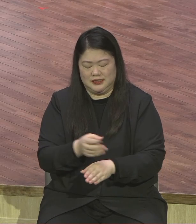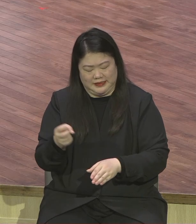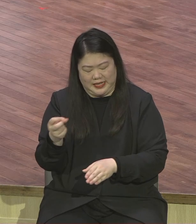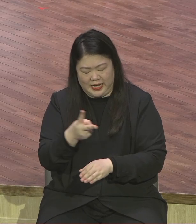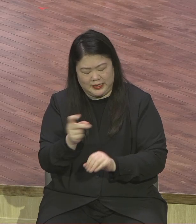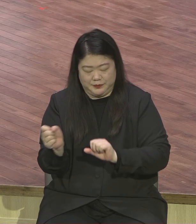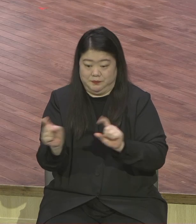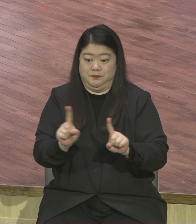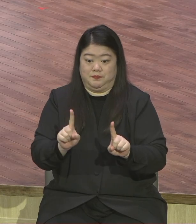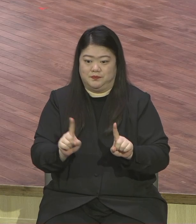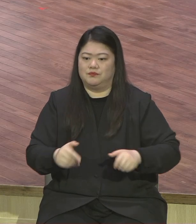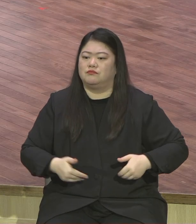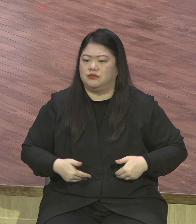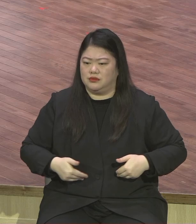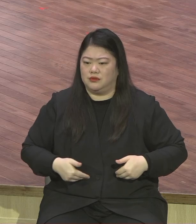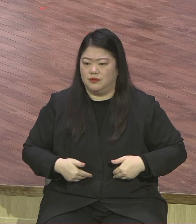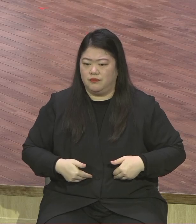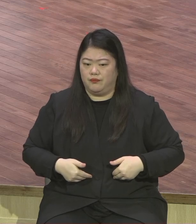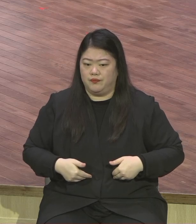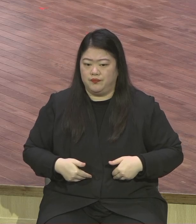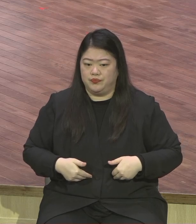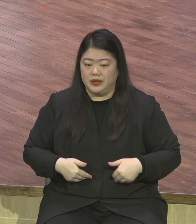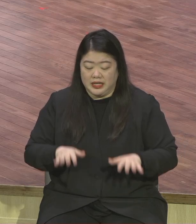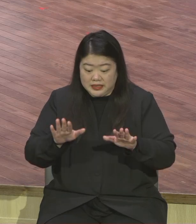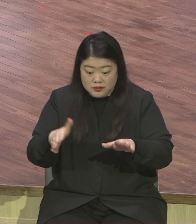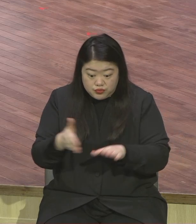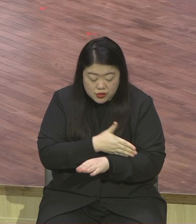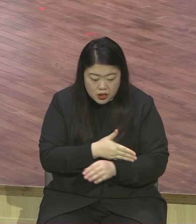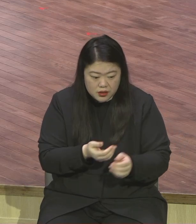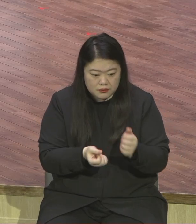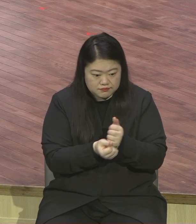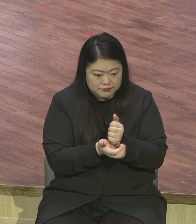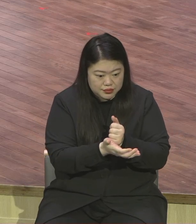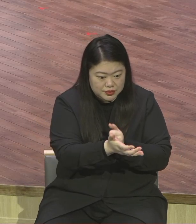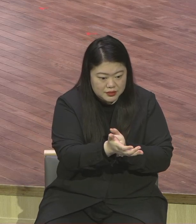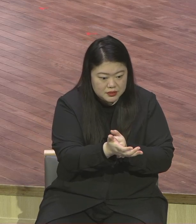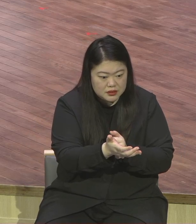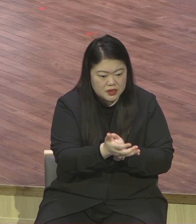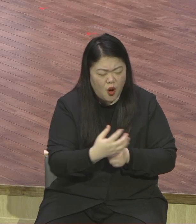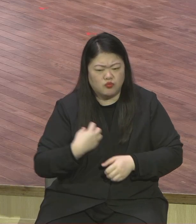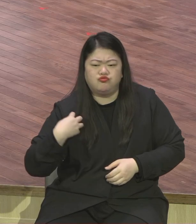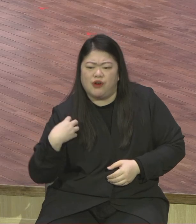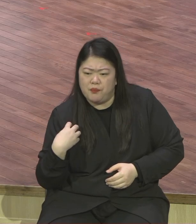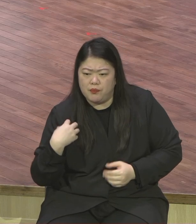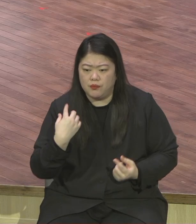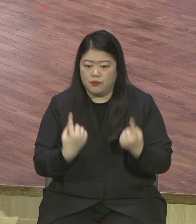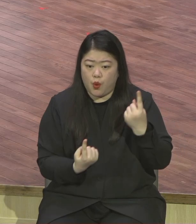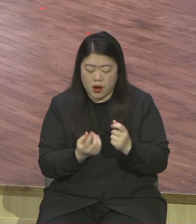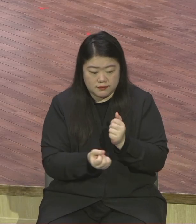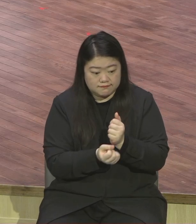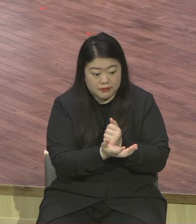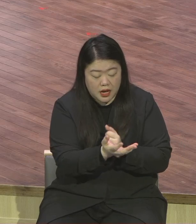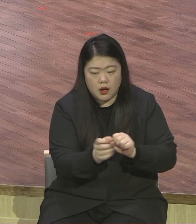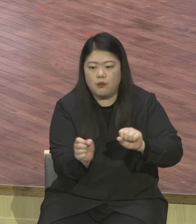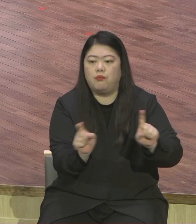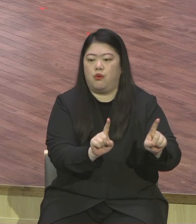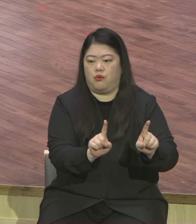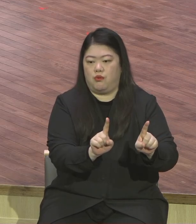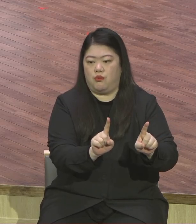영적으로 살리는 도전을 그렇게 해야 한다 한영원 절대 가치에